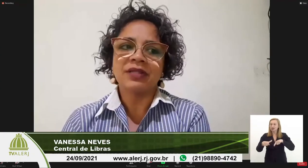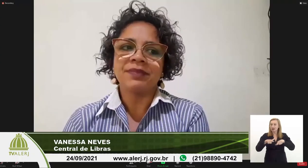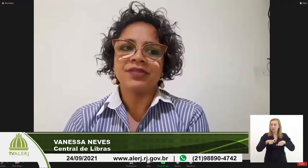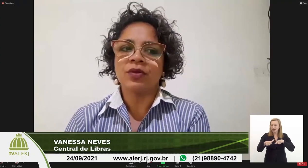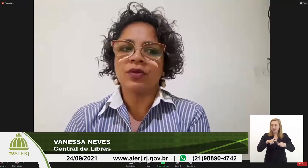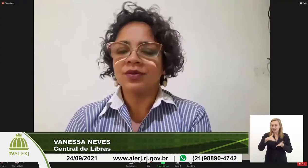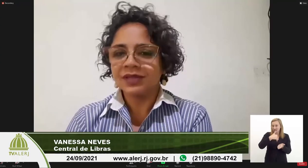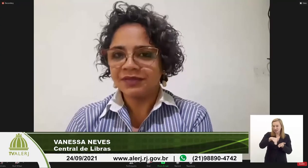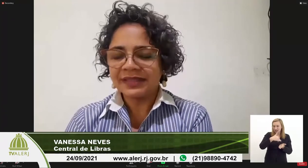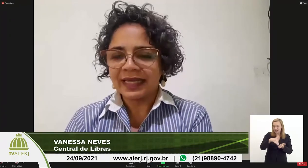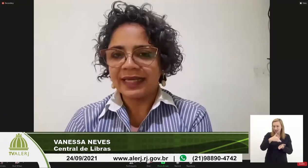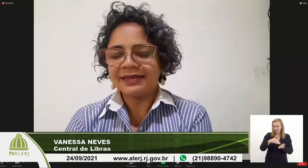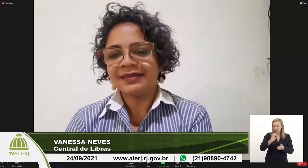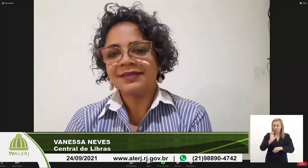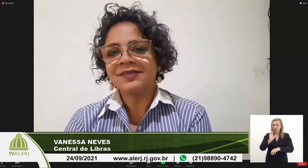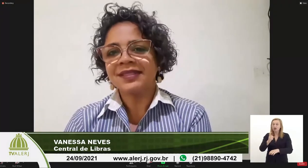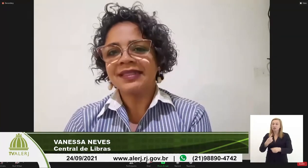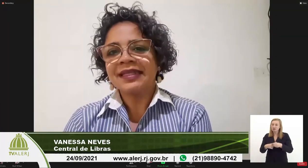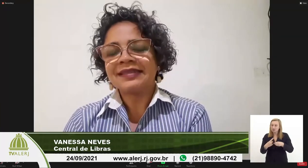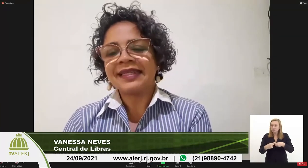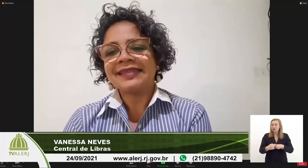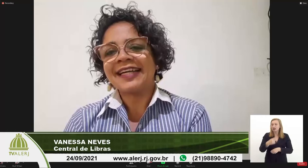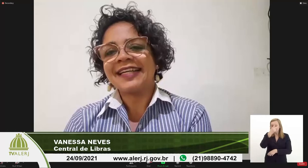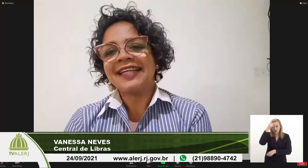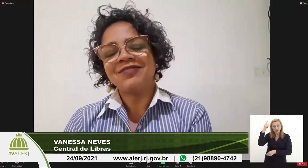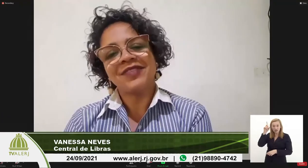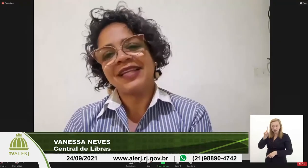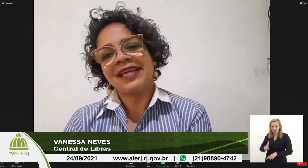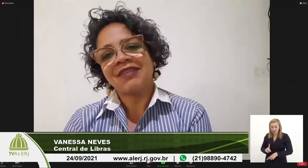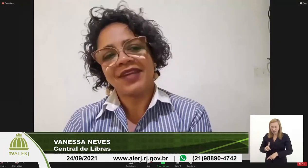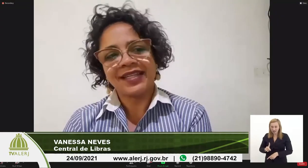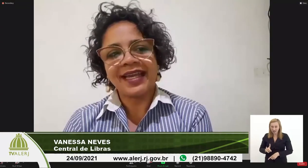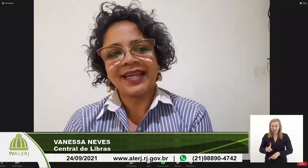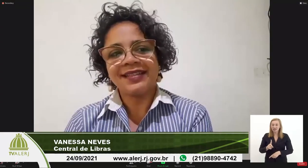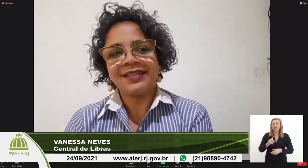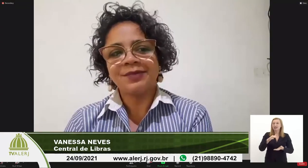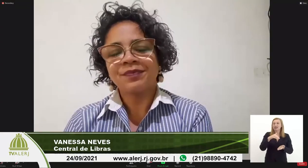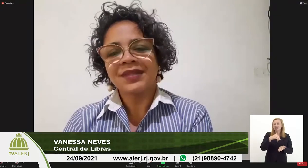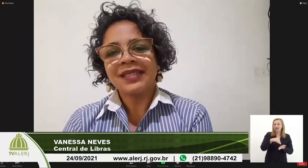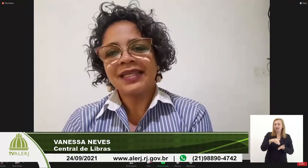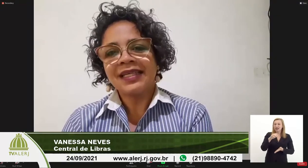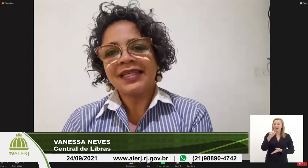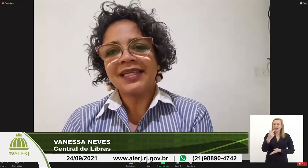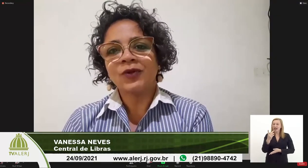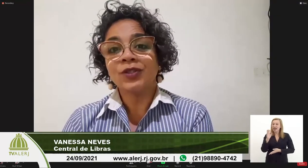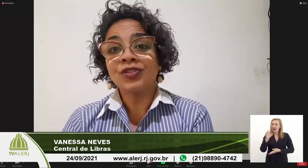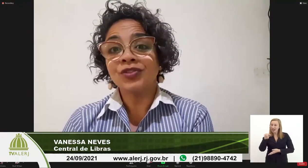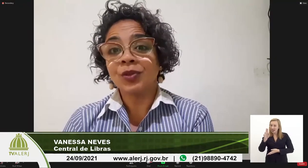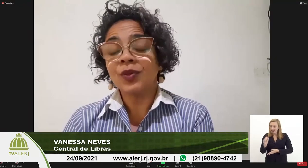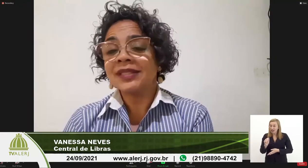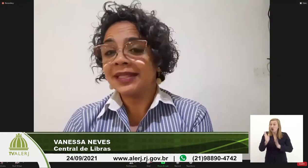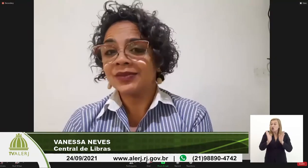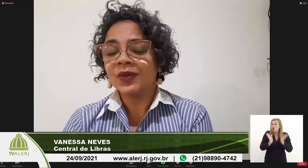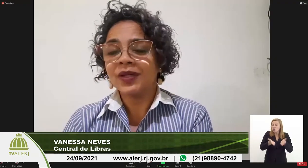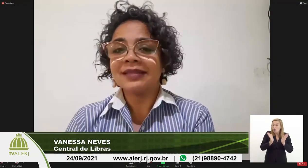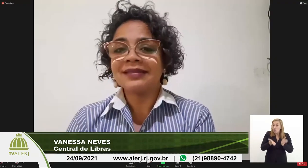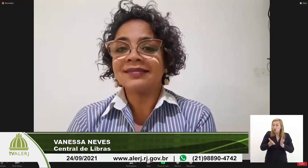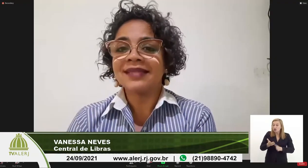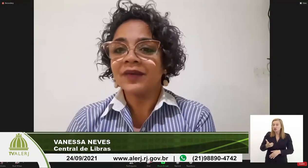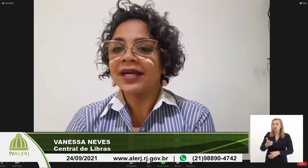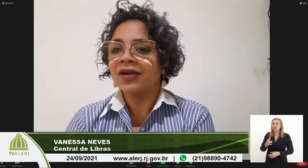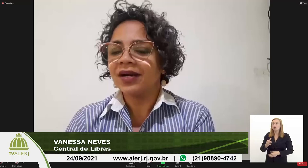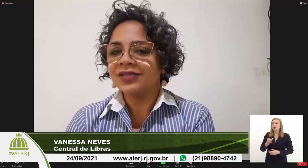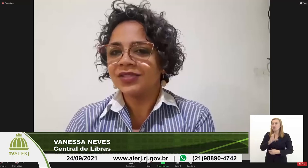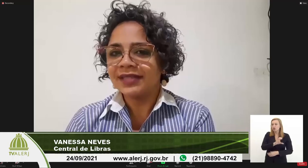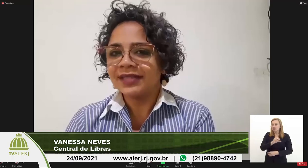municipal da pessoa com deficiência secretária Helena Werneck e hoje eu estou coordenadora da